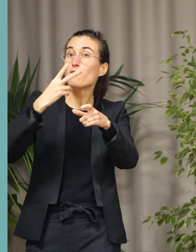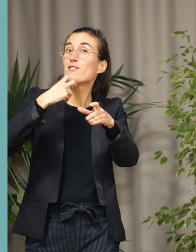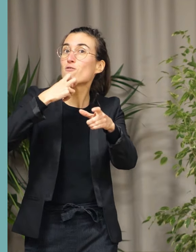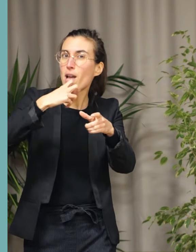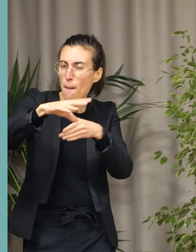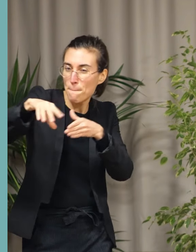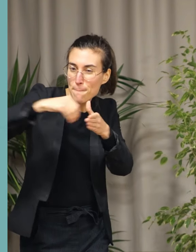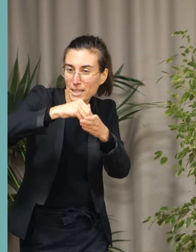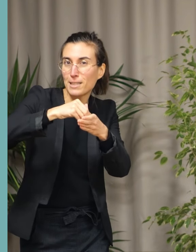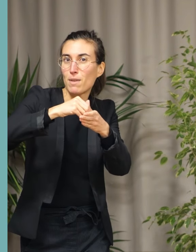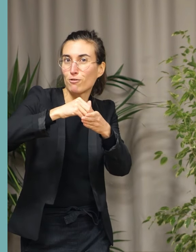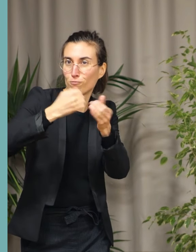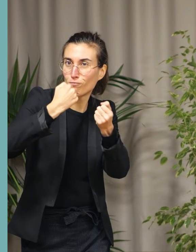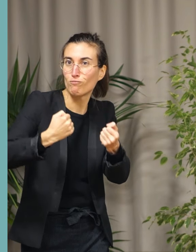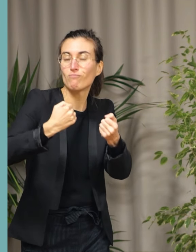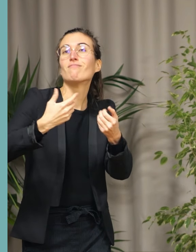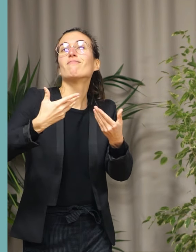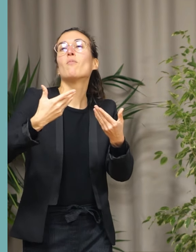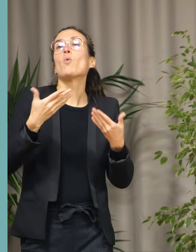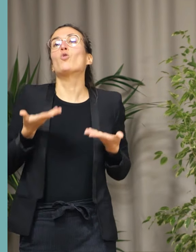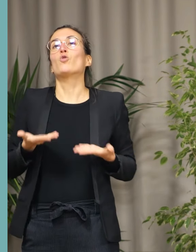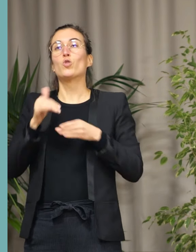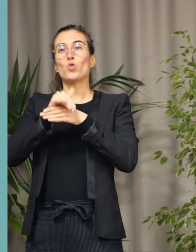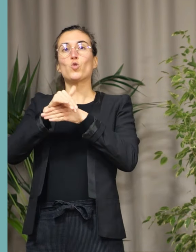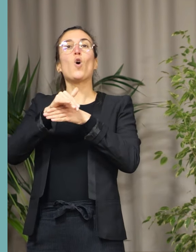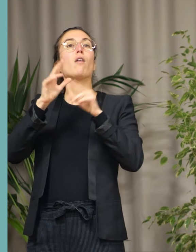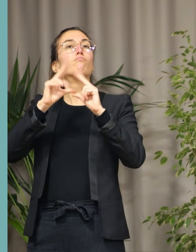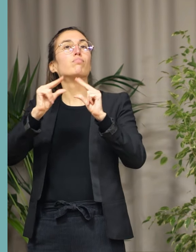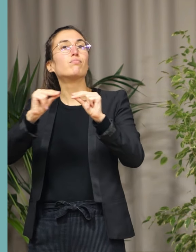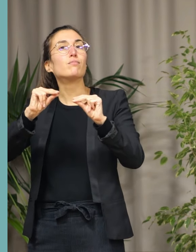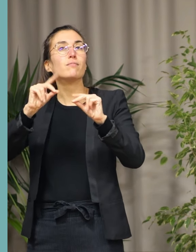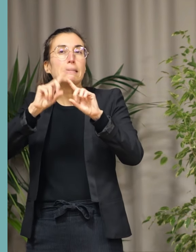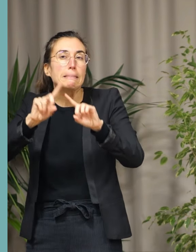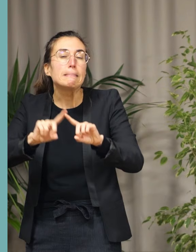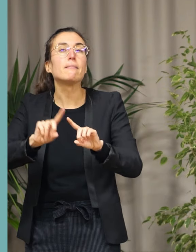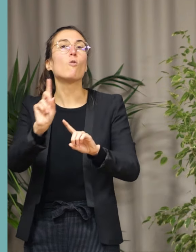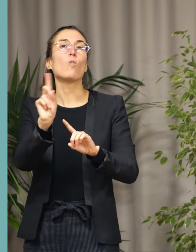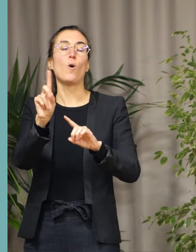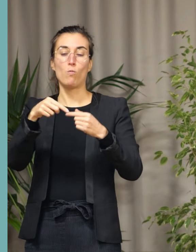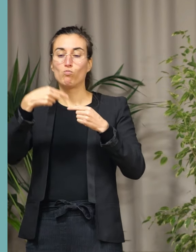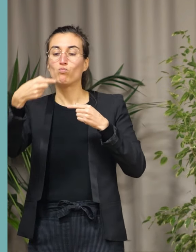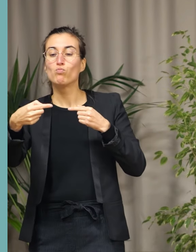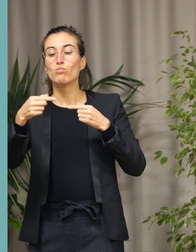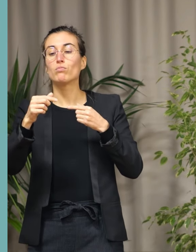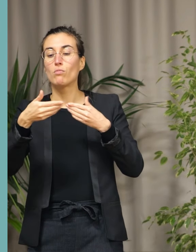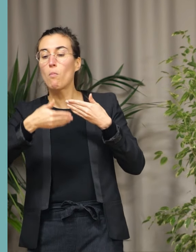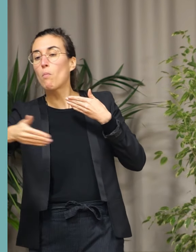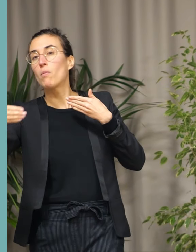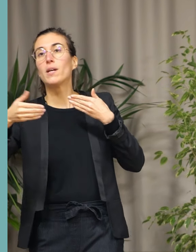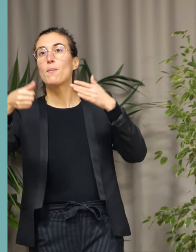pas plus ce soir. Nous aurons l'occasion de vous en informer au cours du premier semestre